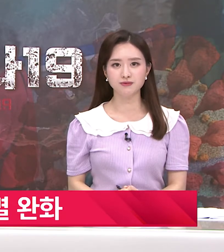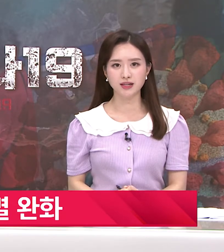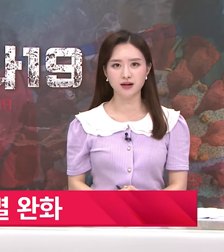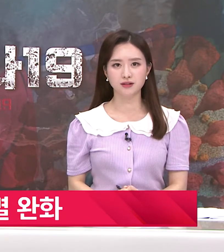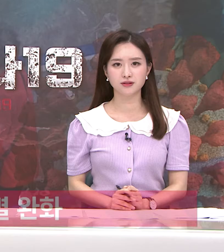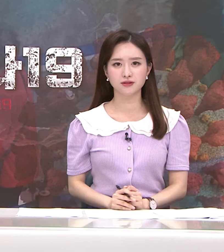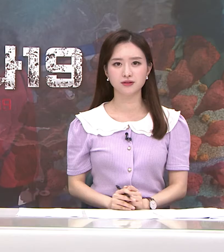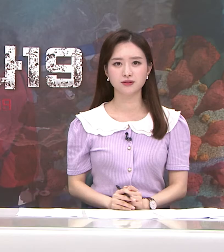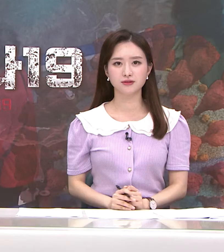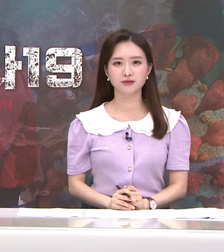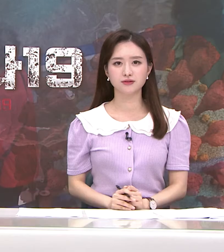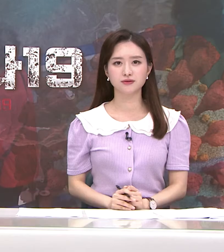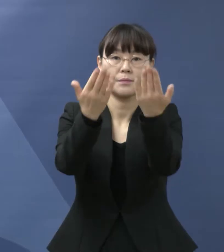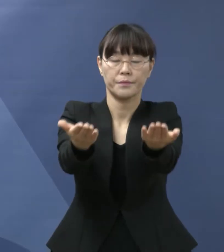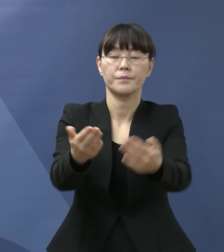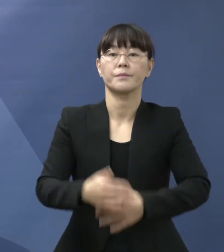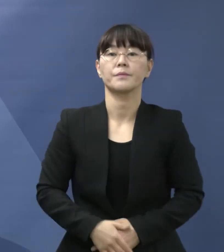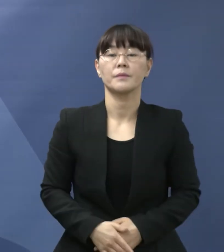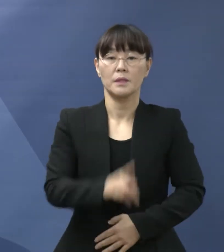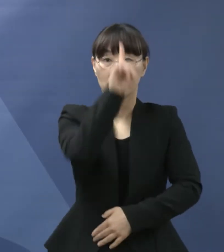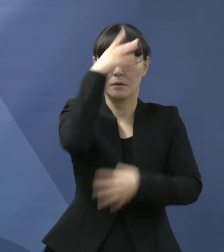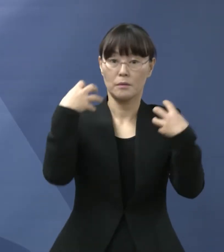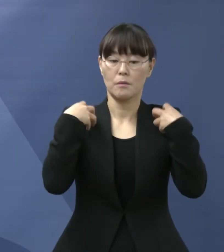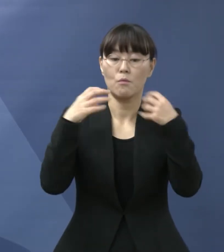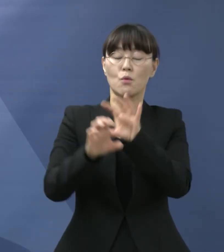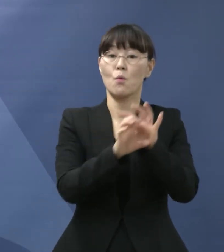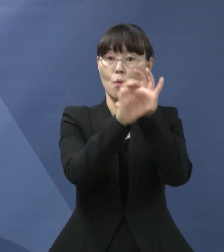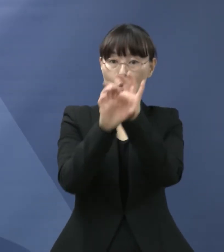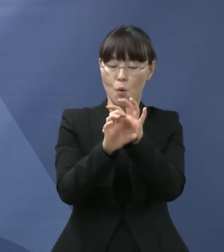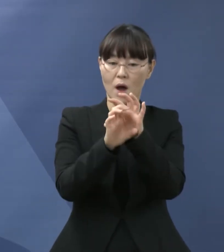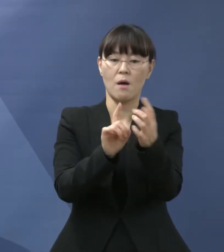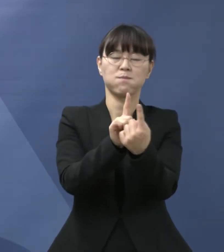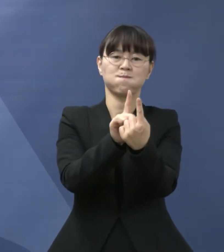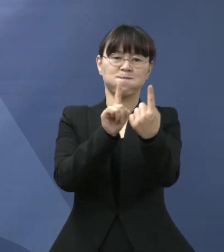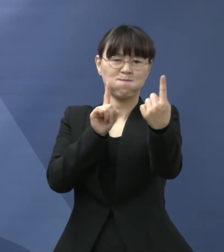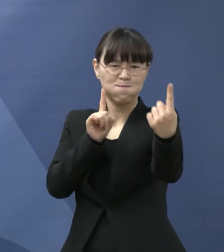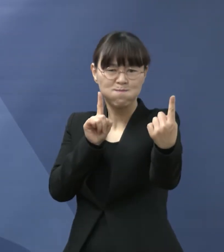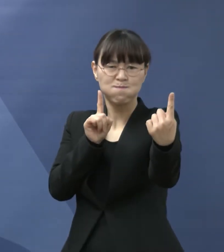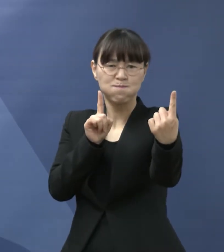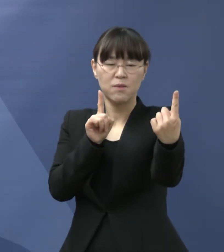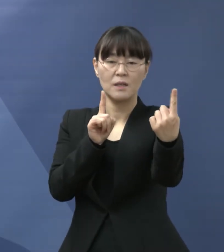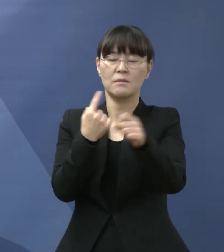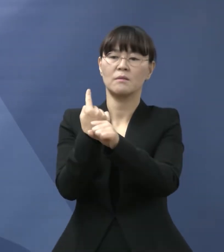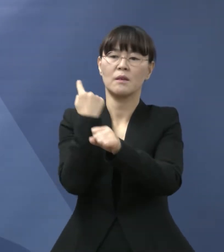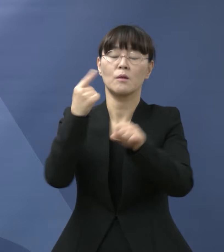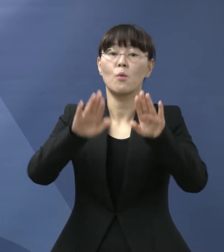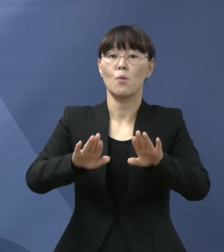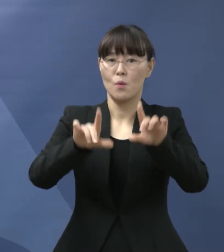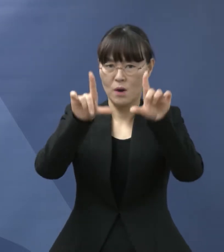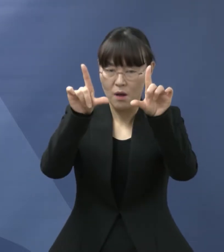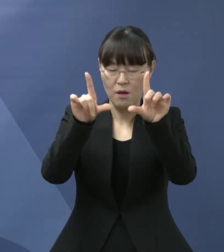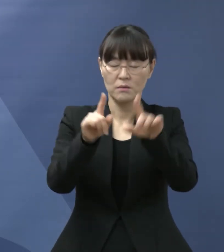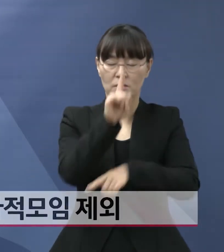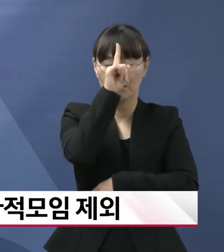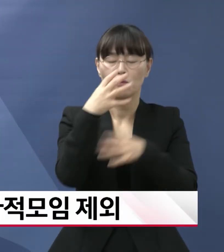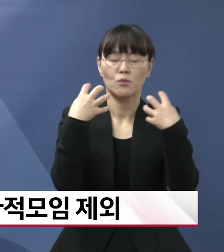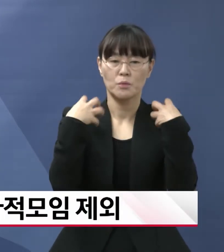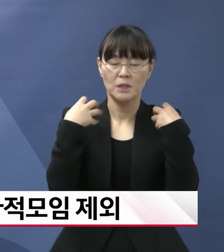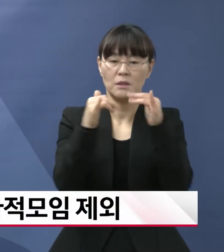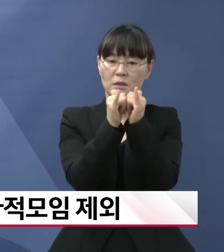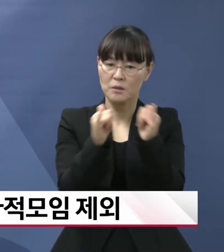살펴보겠습니다. 정부는 코로나19 및 거리두기 장기화로 국민들의 방역 피로와